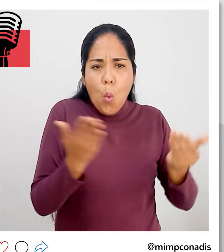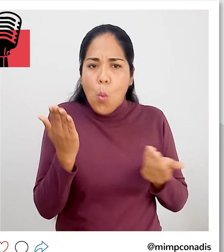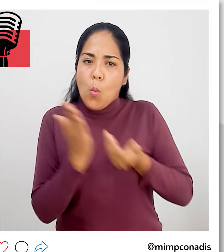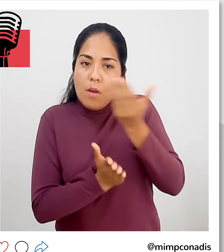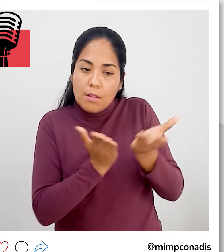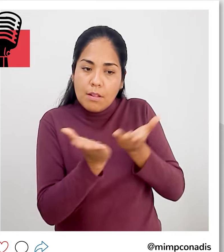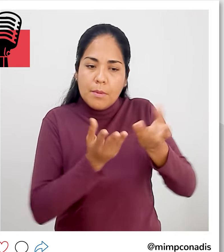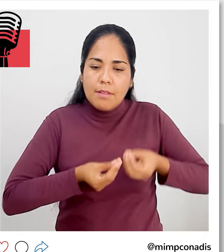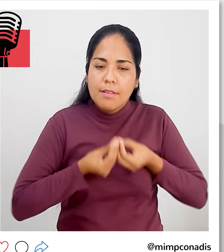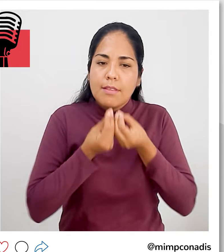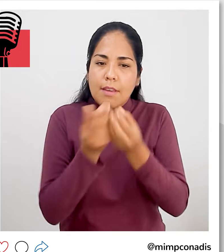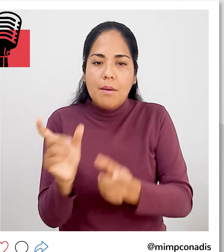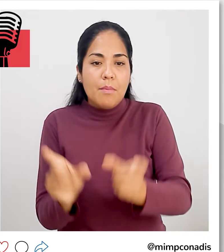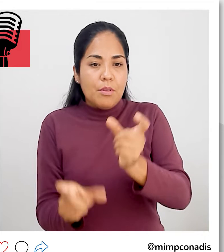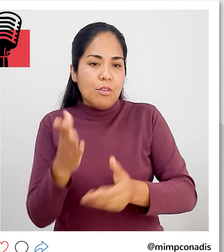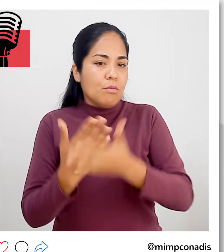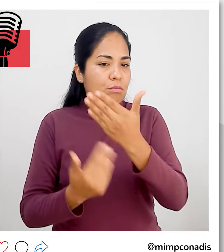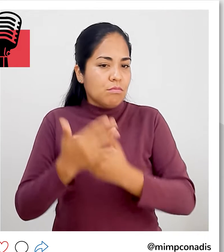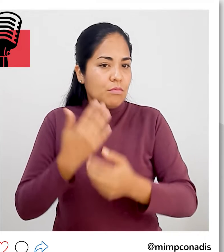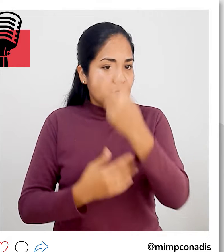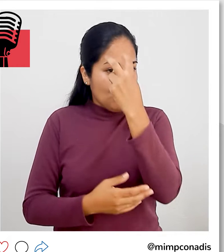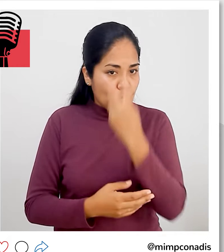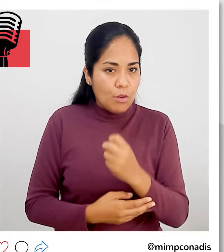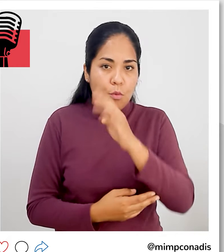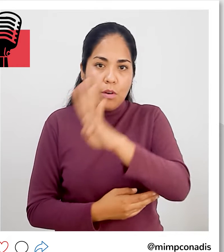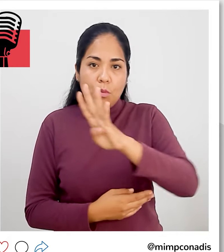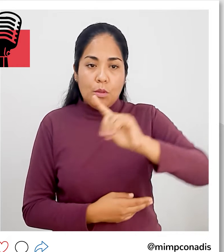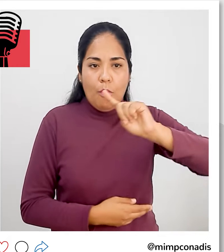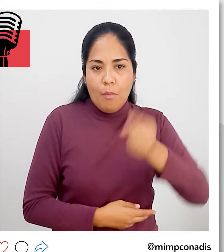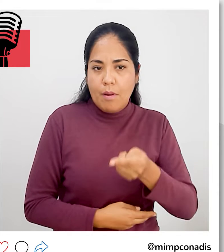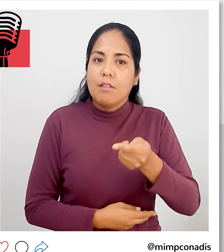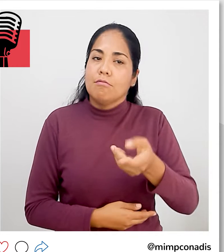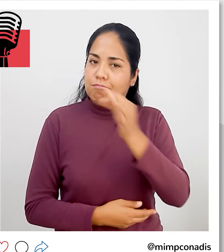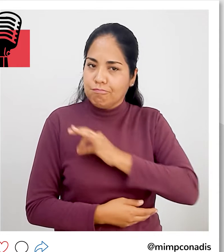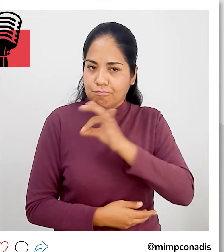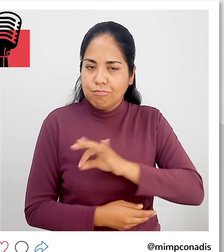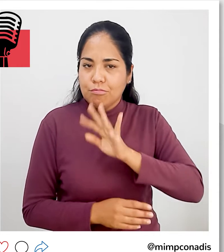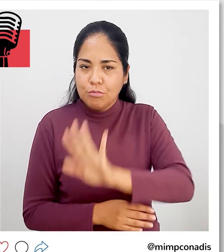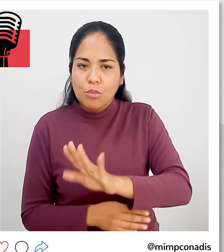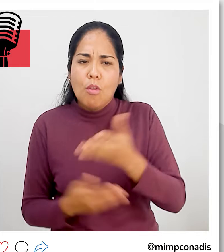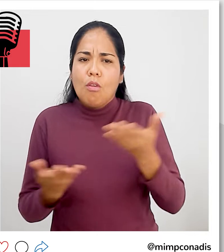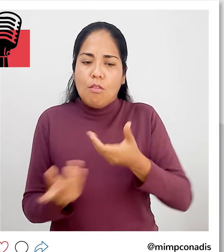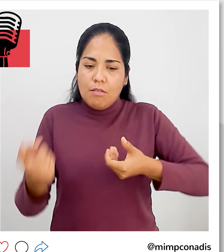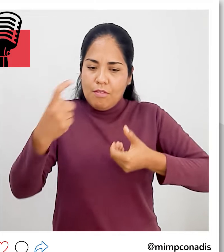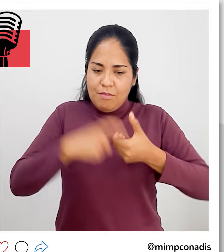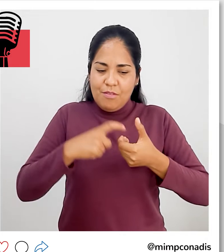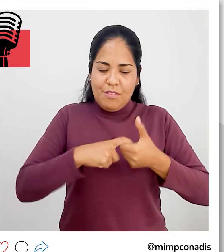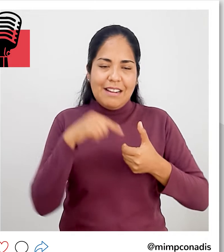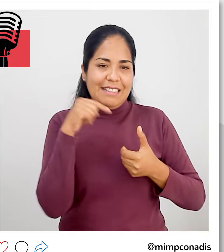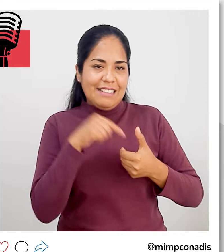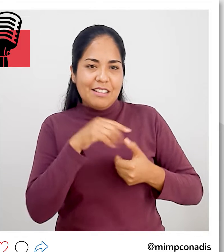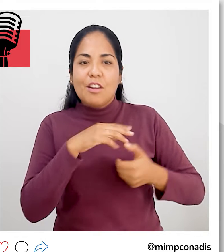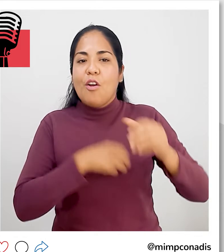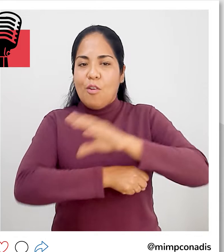secogramas que beneficiarán aproximadamente a unas 44.000 personas con discapacidad visual inscritas en el